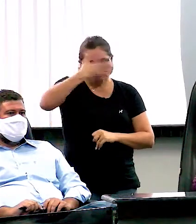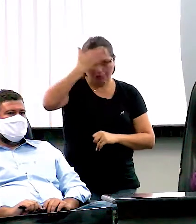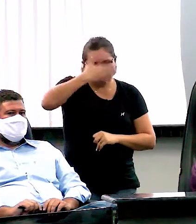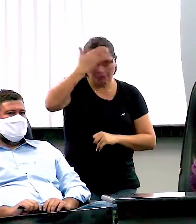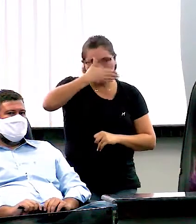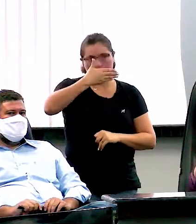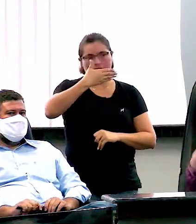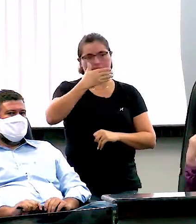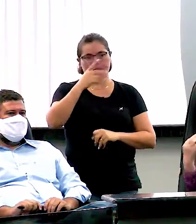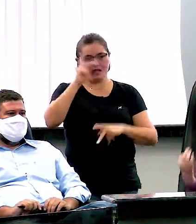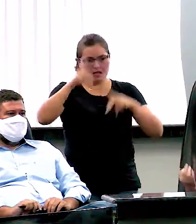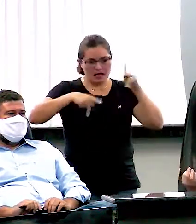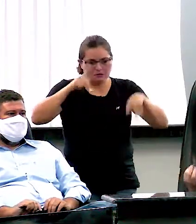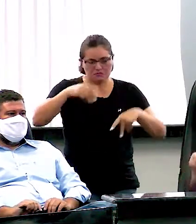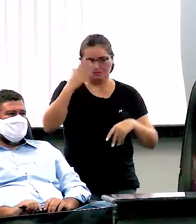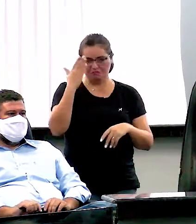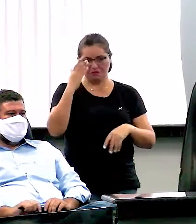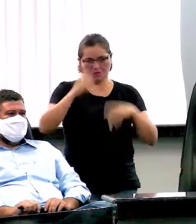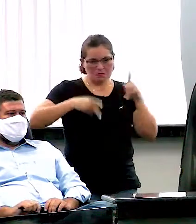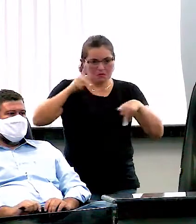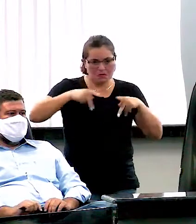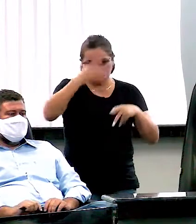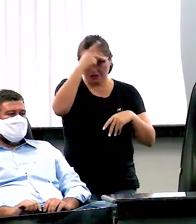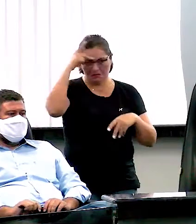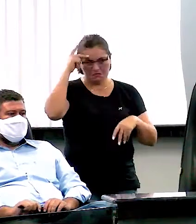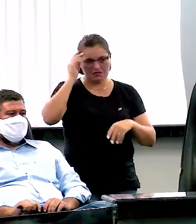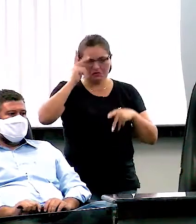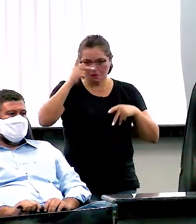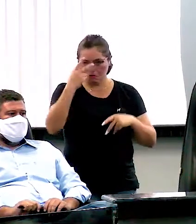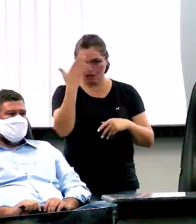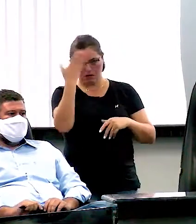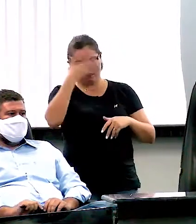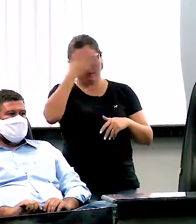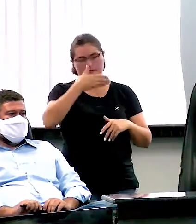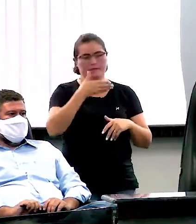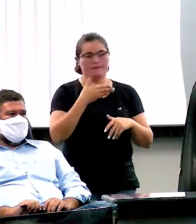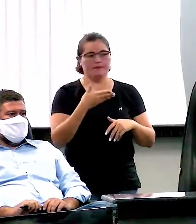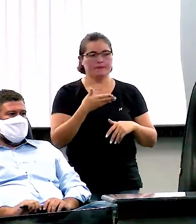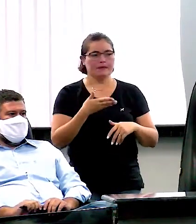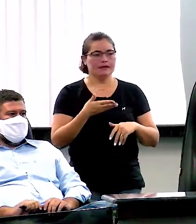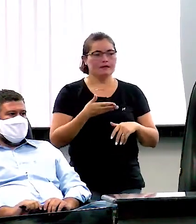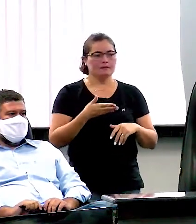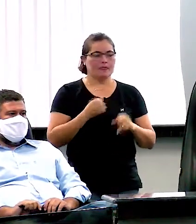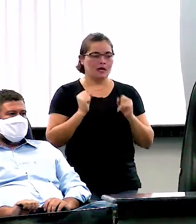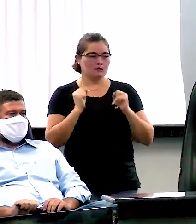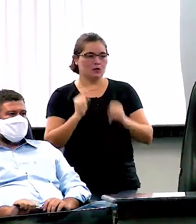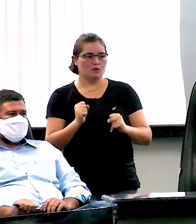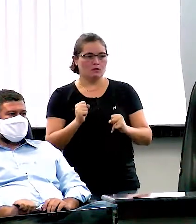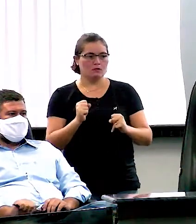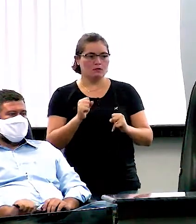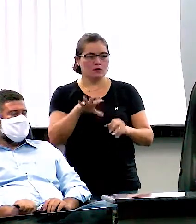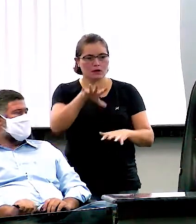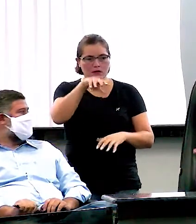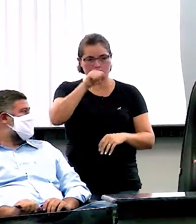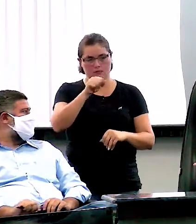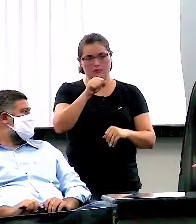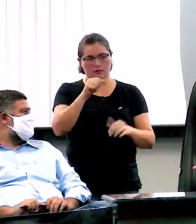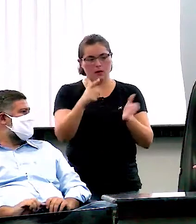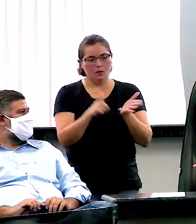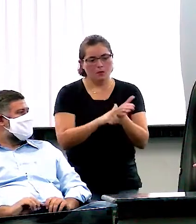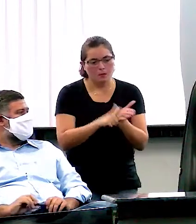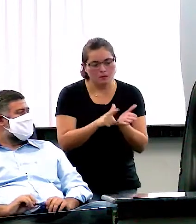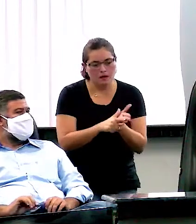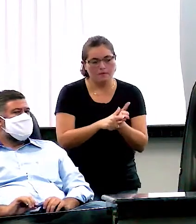Eu falo que é uma guerra biológica contra um inimigo invisível. Eu posso pegar um papel e esse